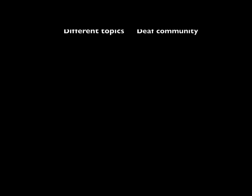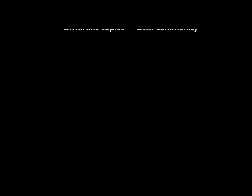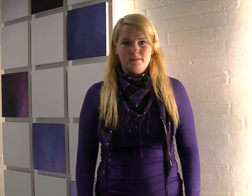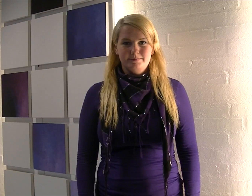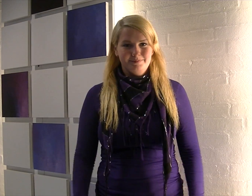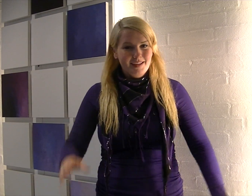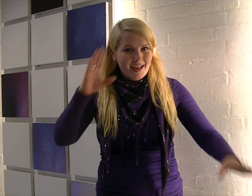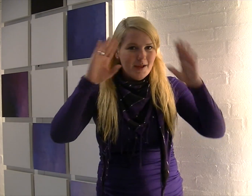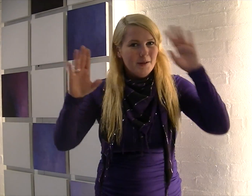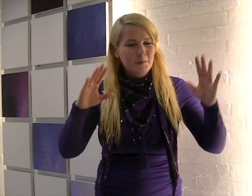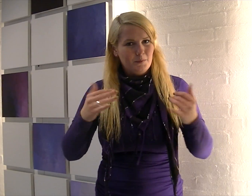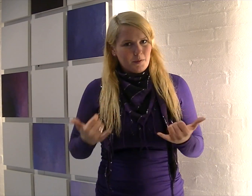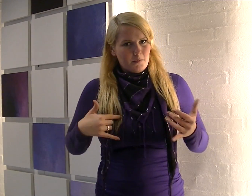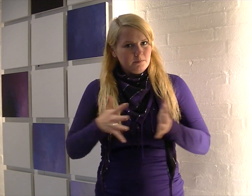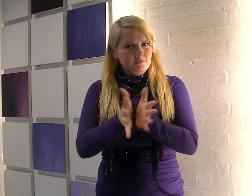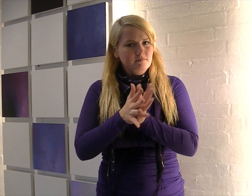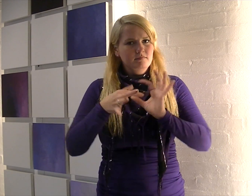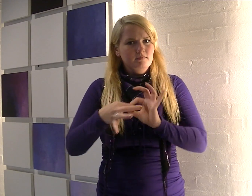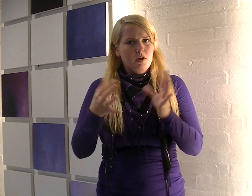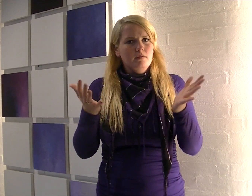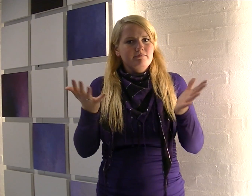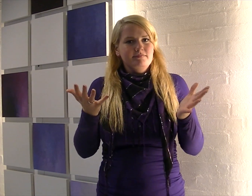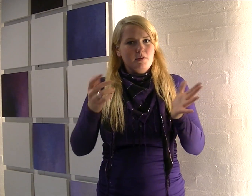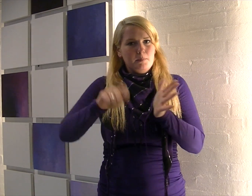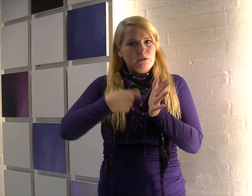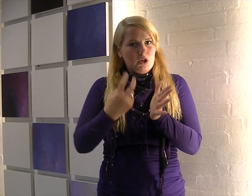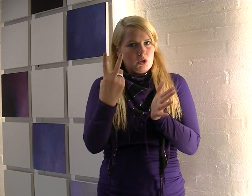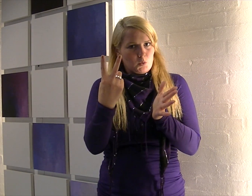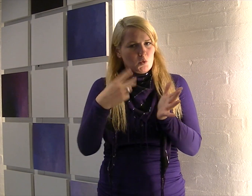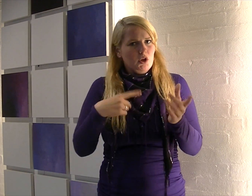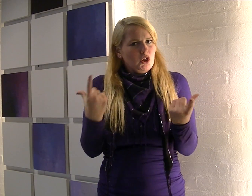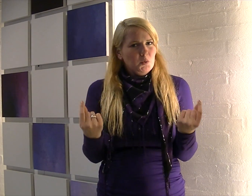Det er lige sådan sagt der, jeg ved ikke hvor mange...